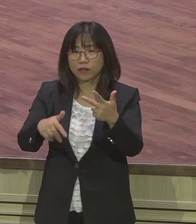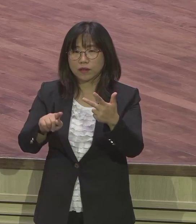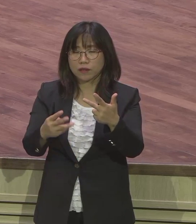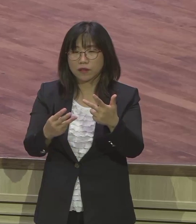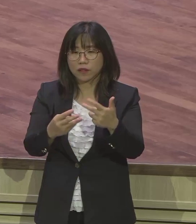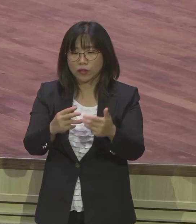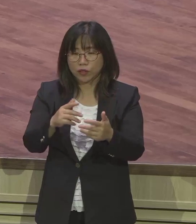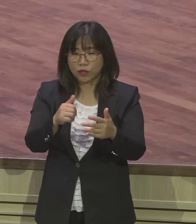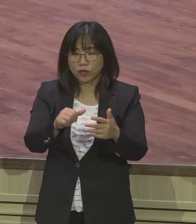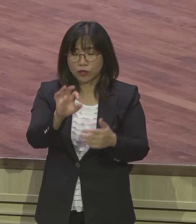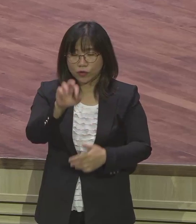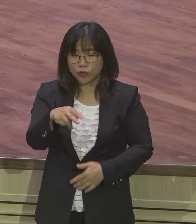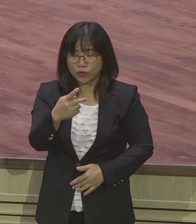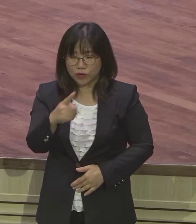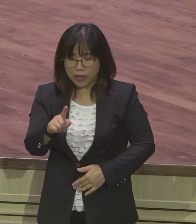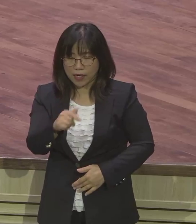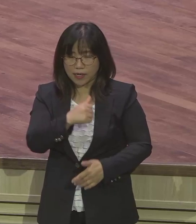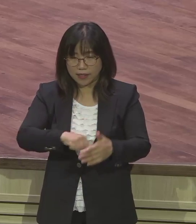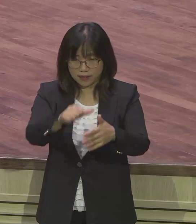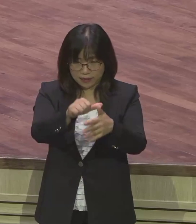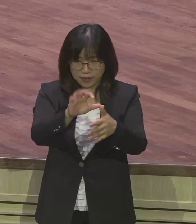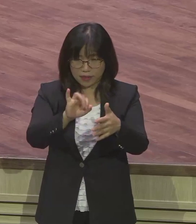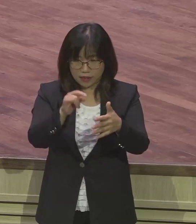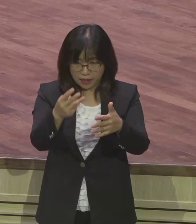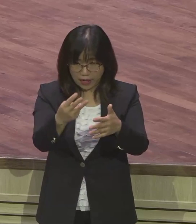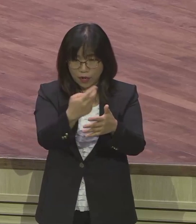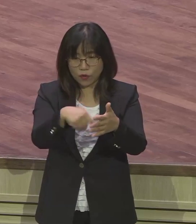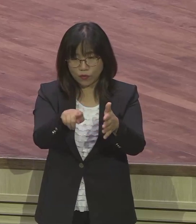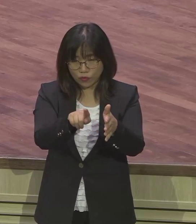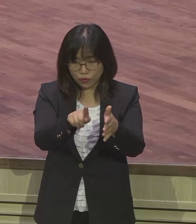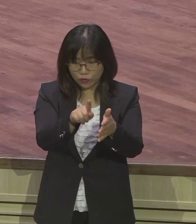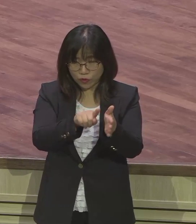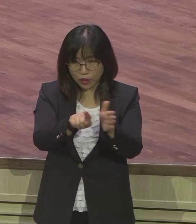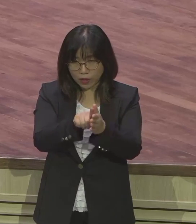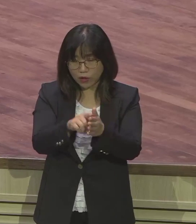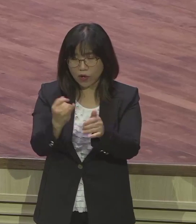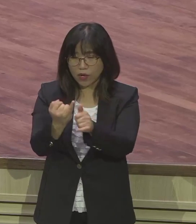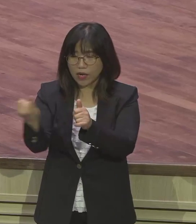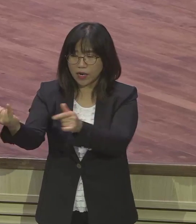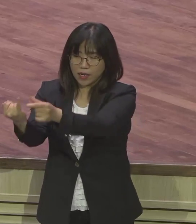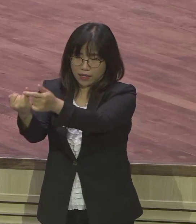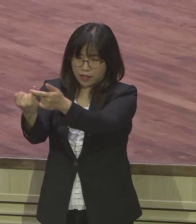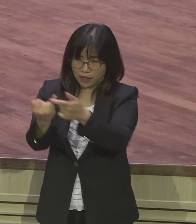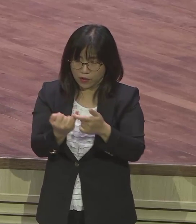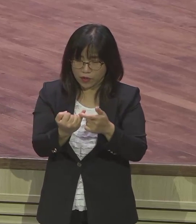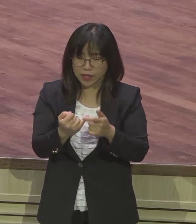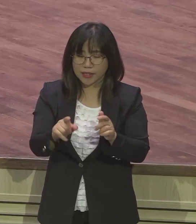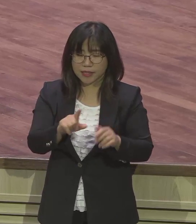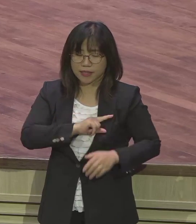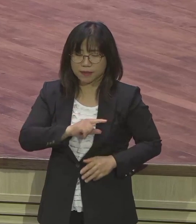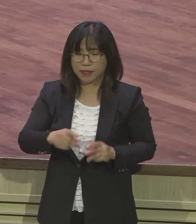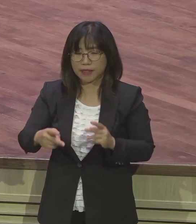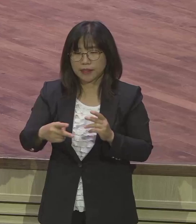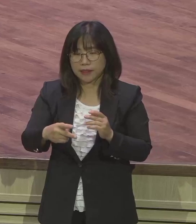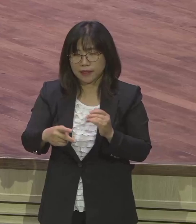장자엘을 위하여 아내를 데려오니 그의 이름은 다말이더라 유다의